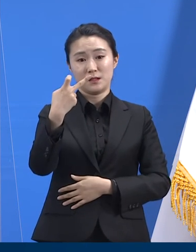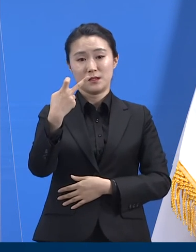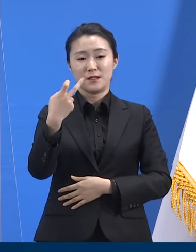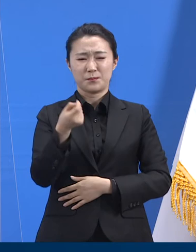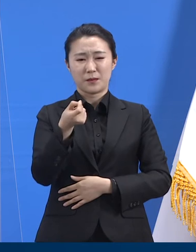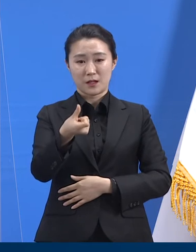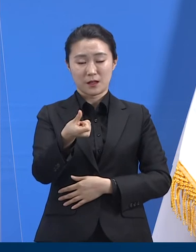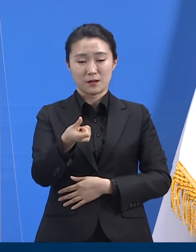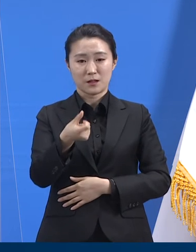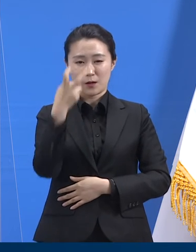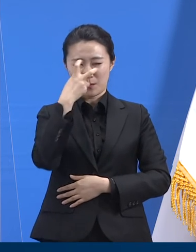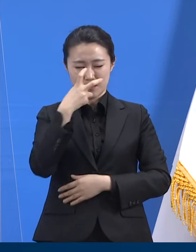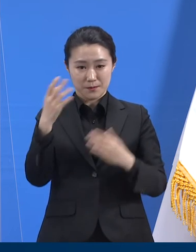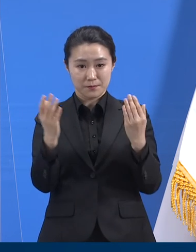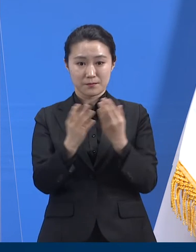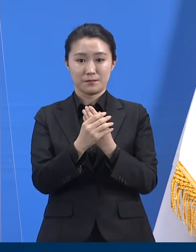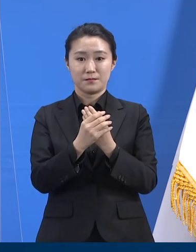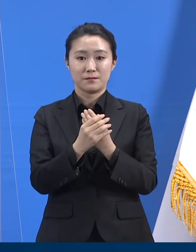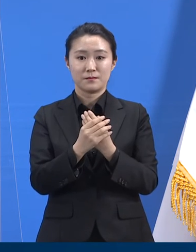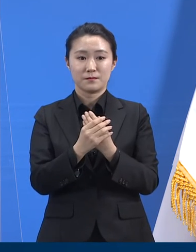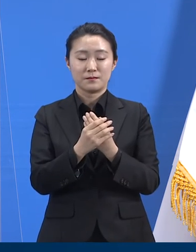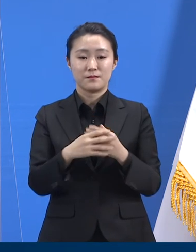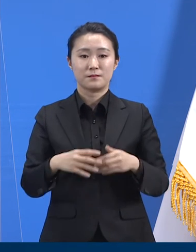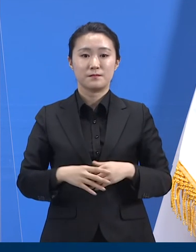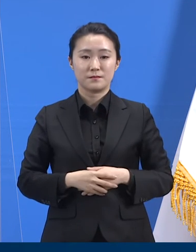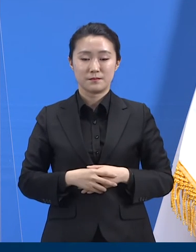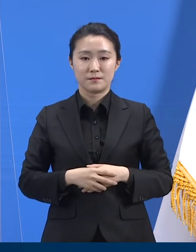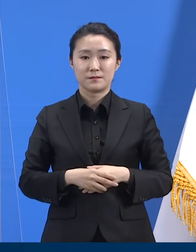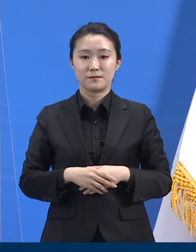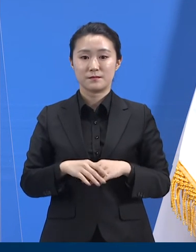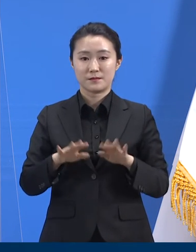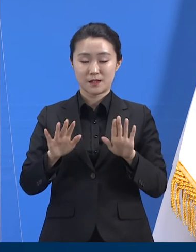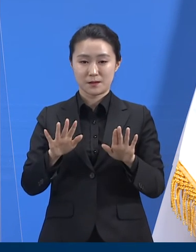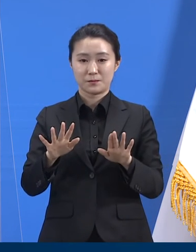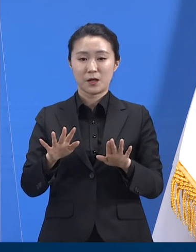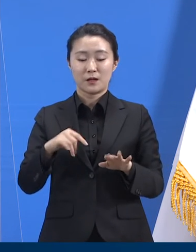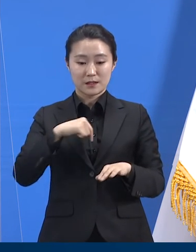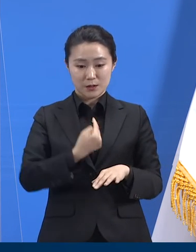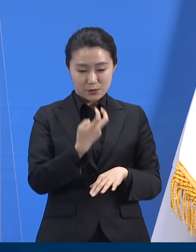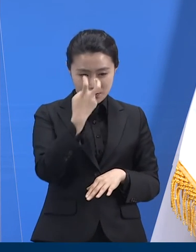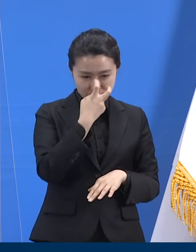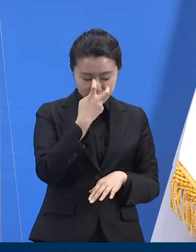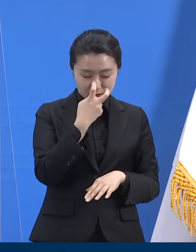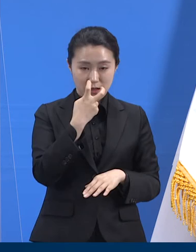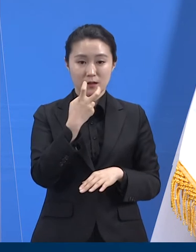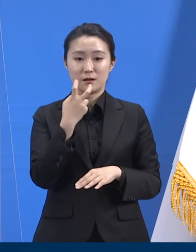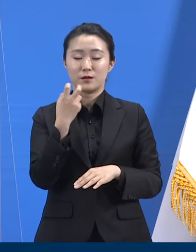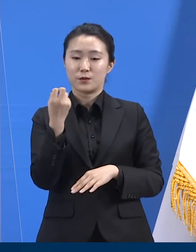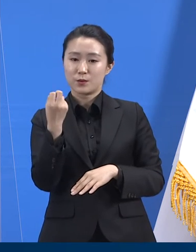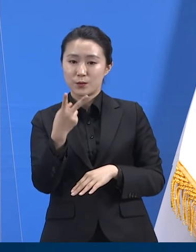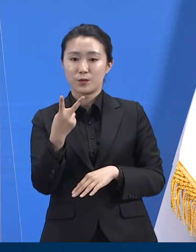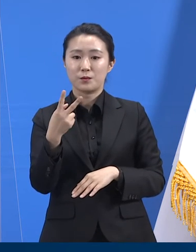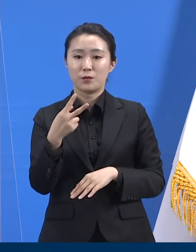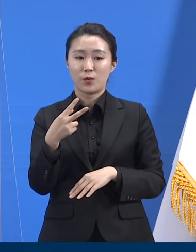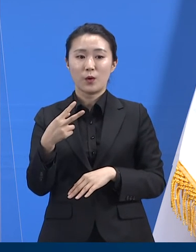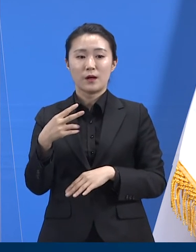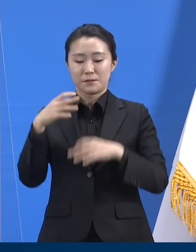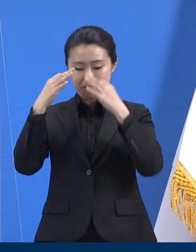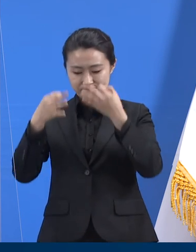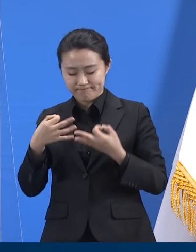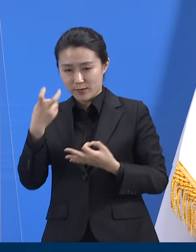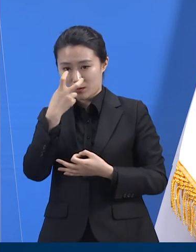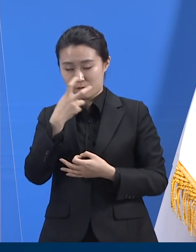응동감시, 271명은 수동 감시 중입니다. 지표 환자가 이 클러스터의 첫